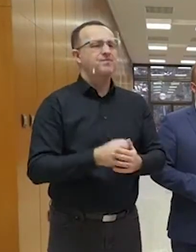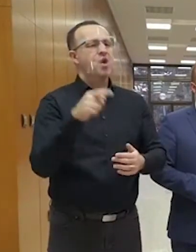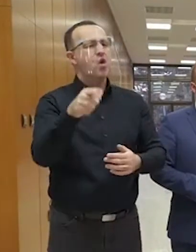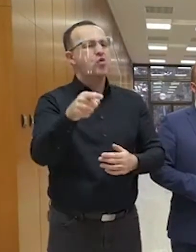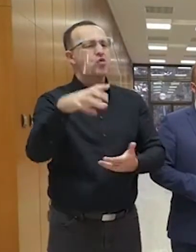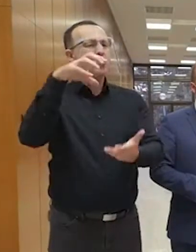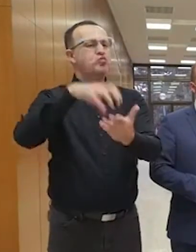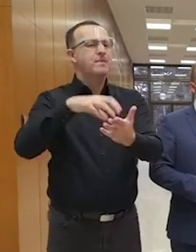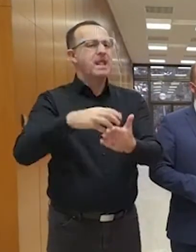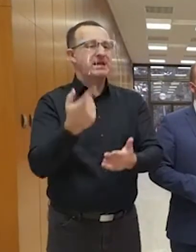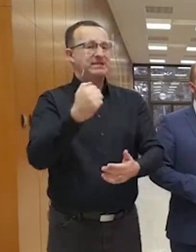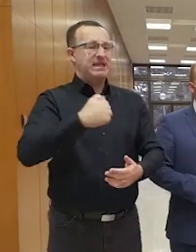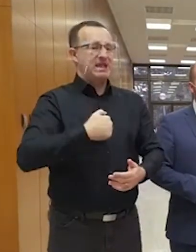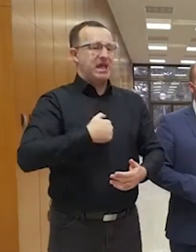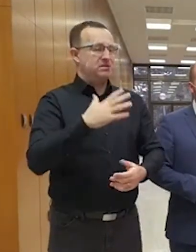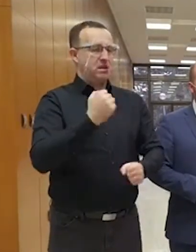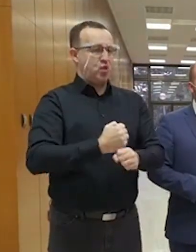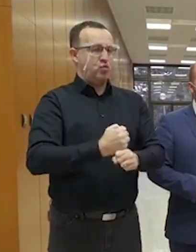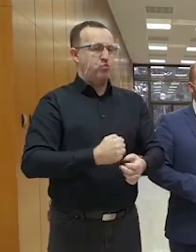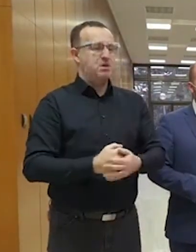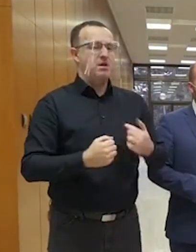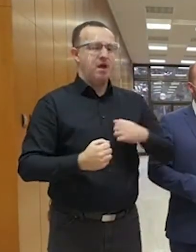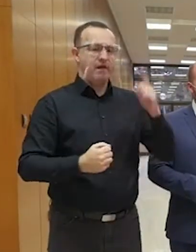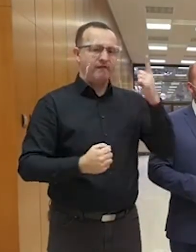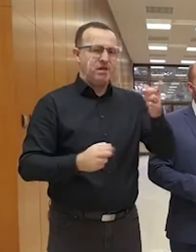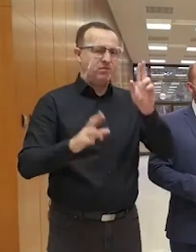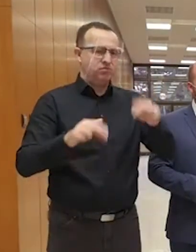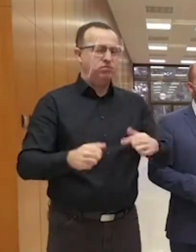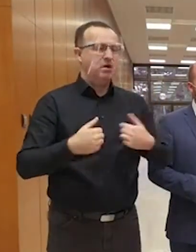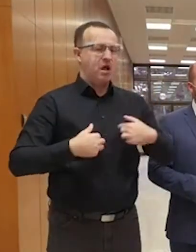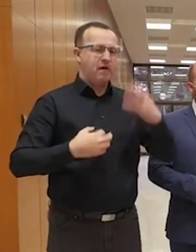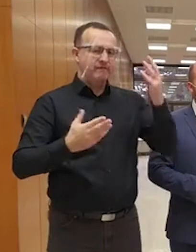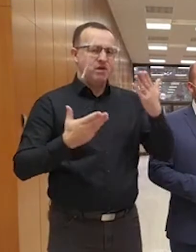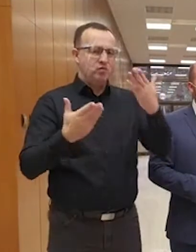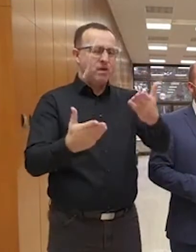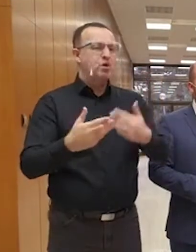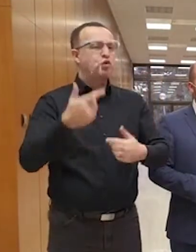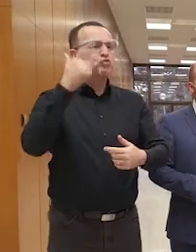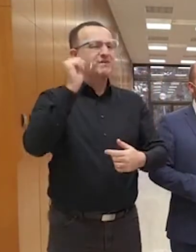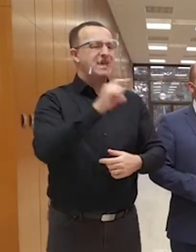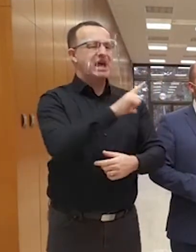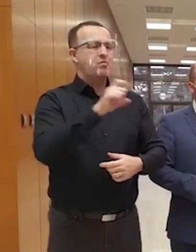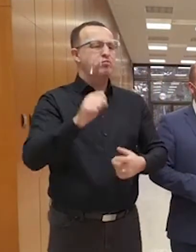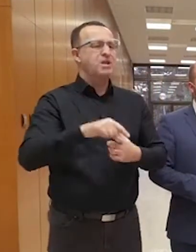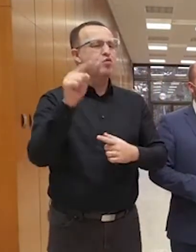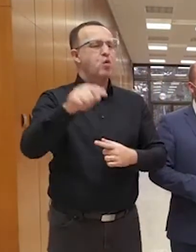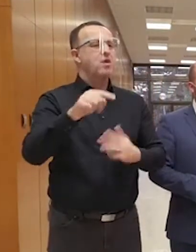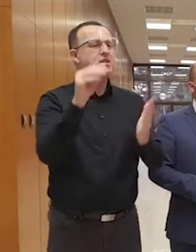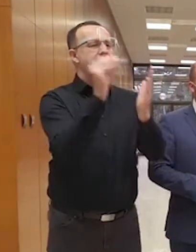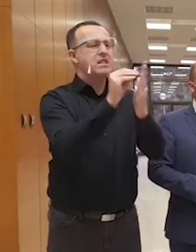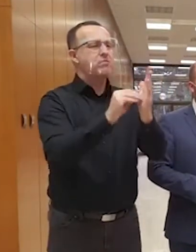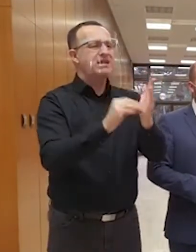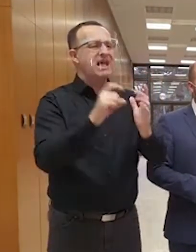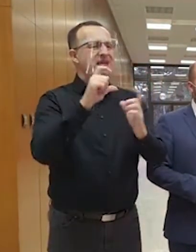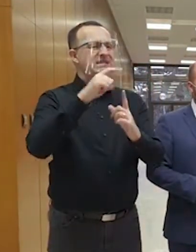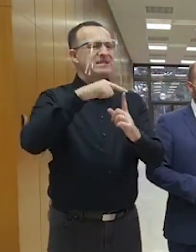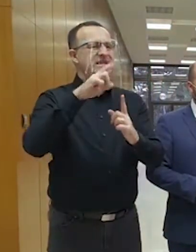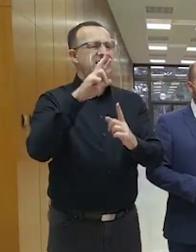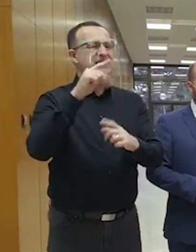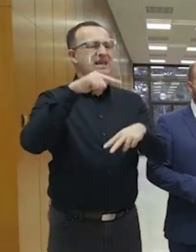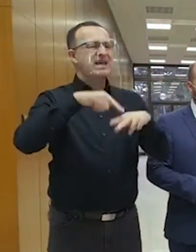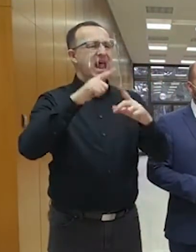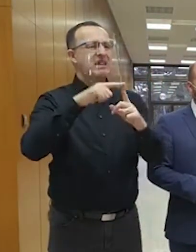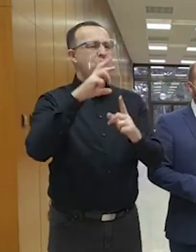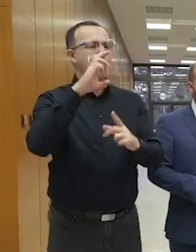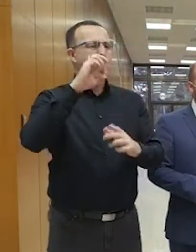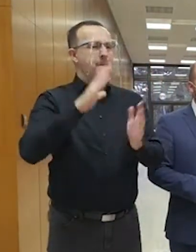neurobi. To znamená, ja viem objektívne, lebo sa tomu venujem, že Slovenská republika dodáva do tejto databazy Stratkomu, to je